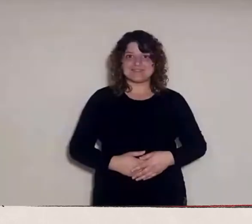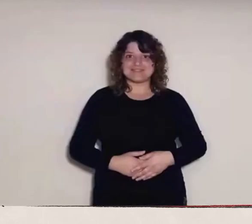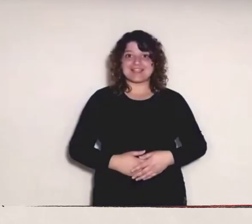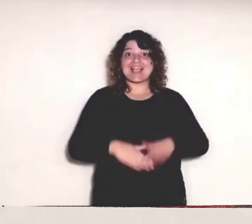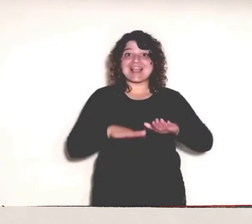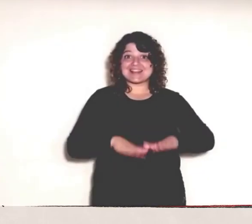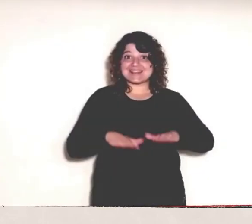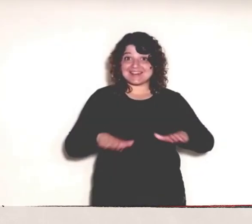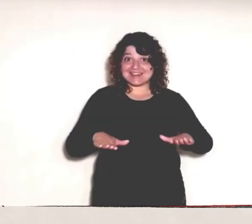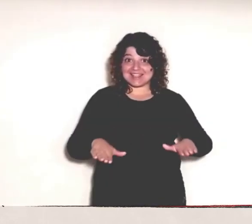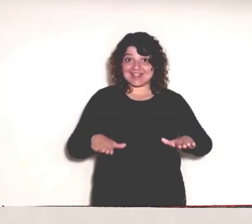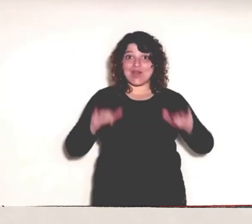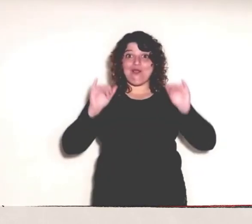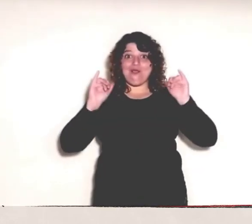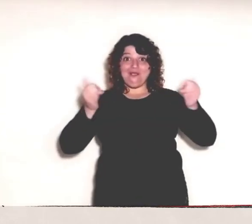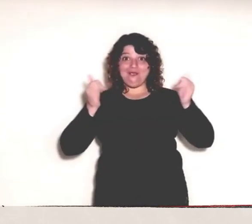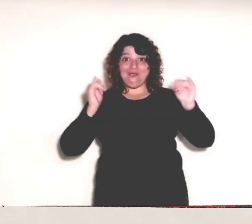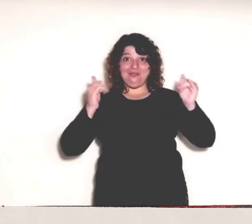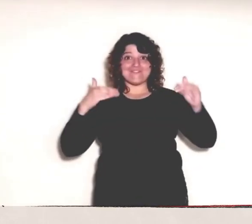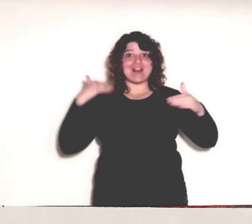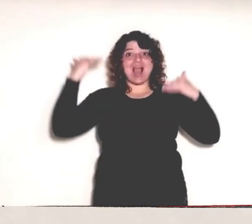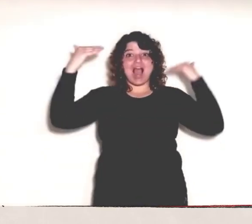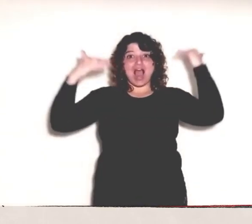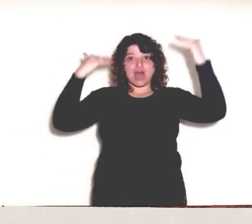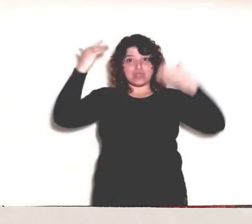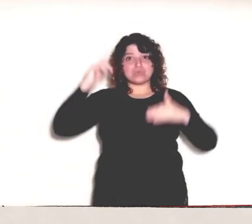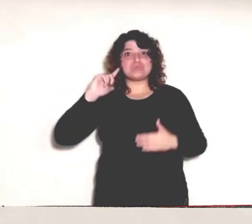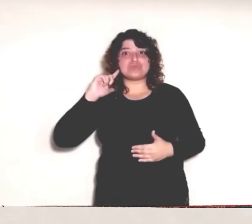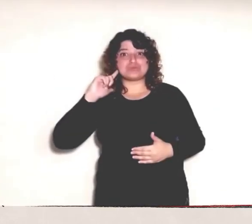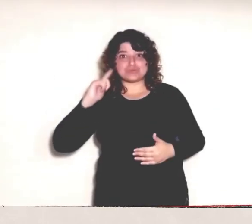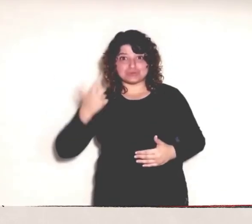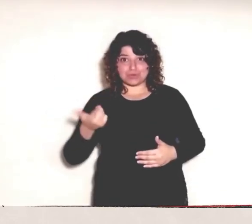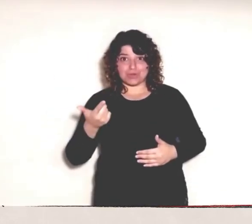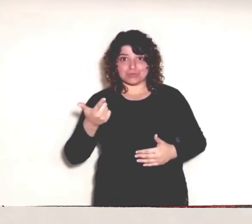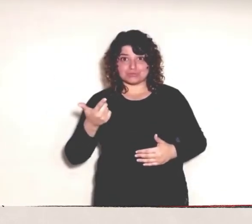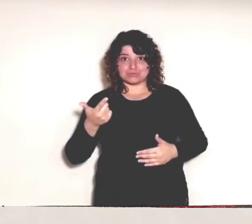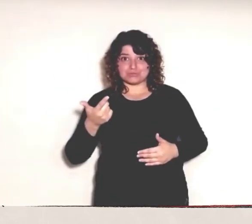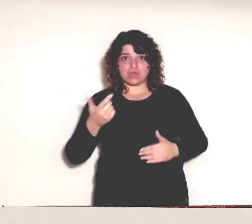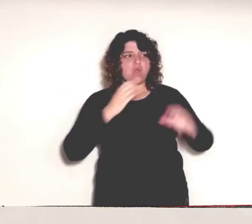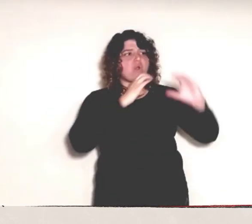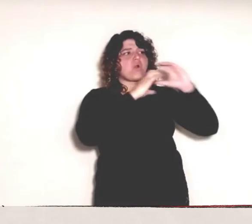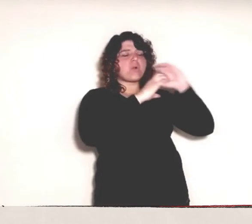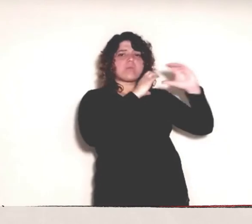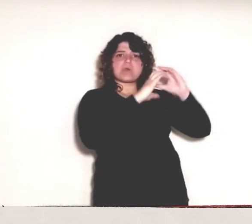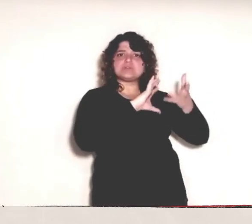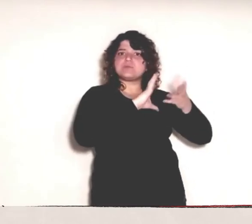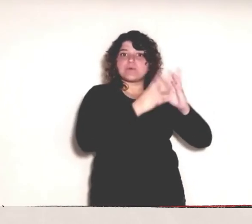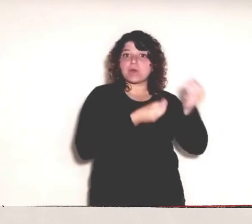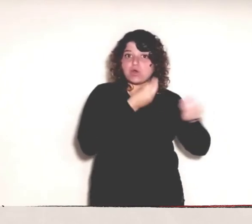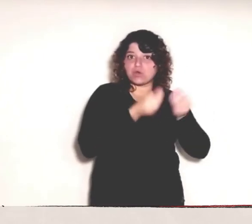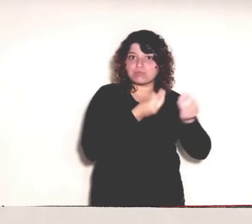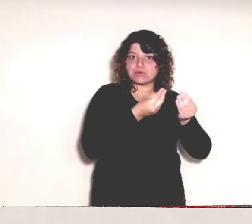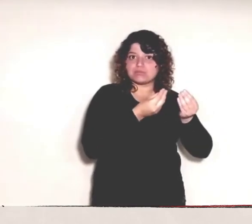Los niñes, jóvenes y adultes sordes se comunican a través de la lengua de señas,